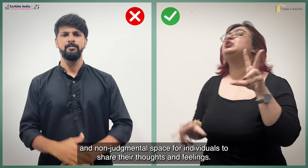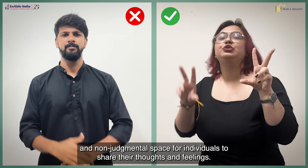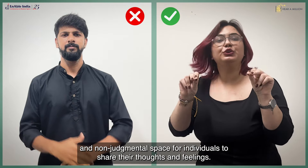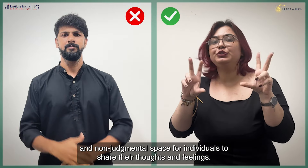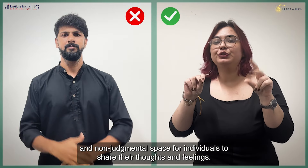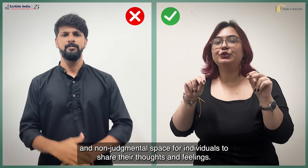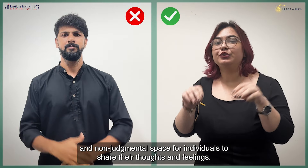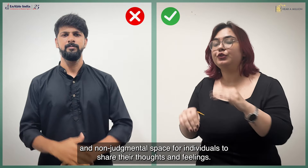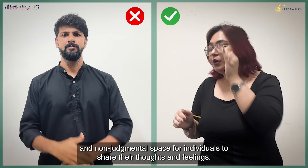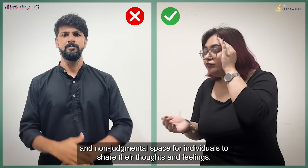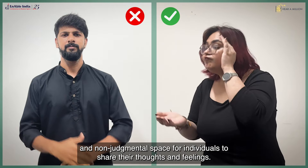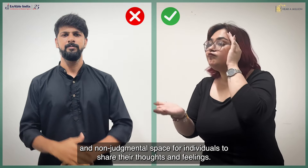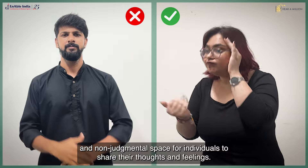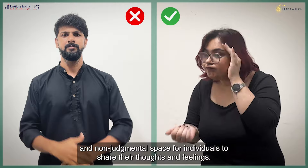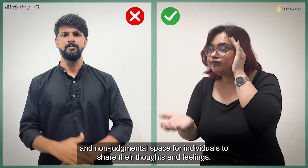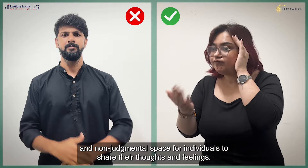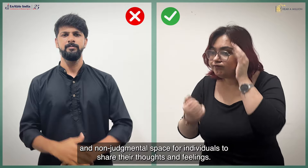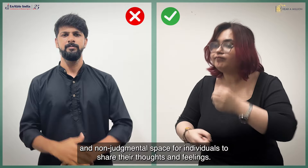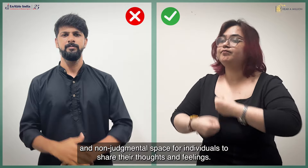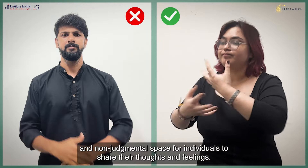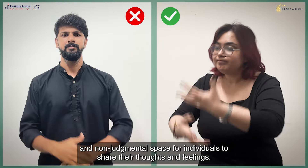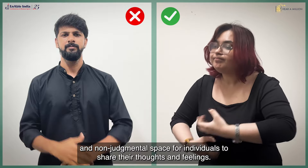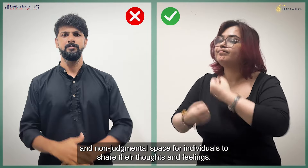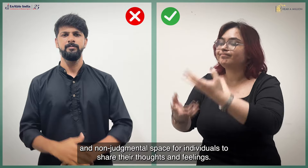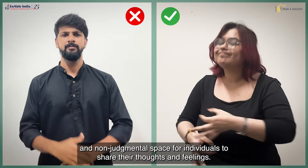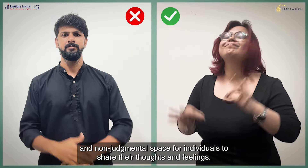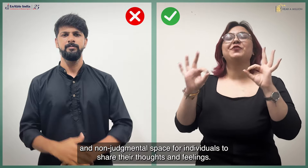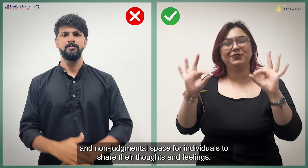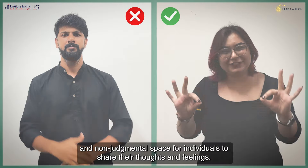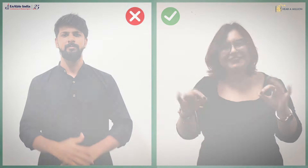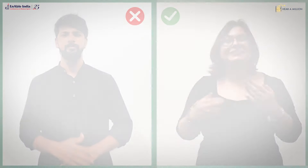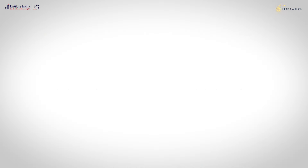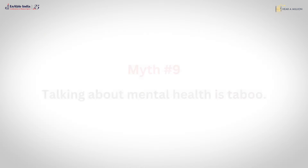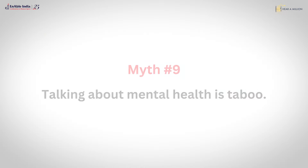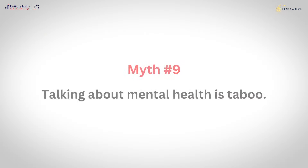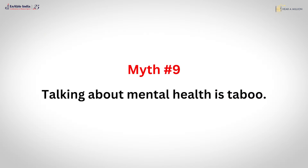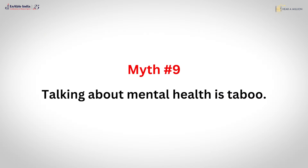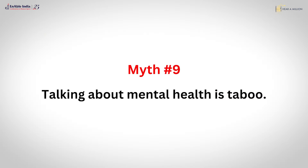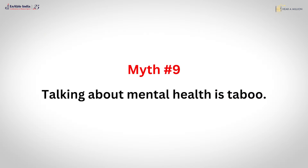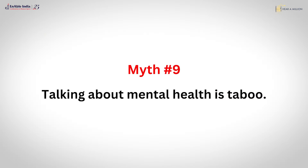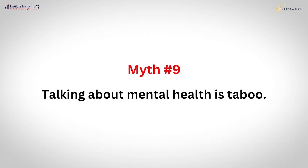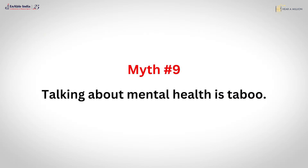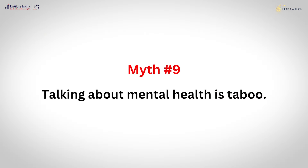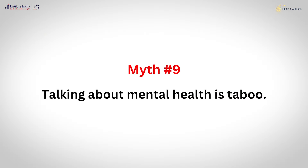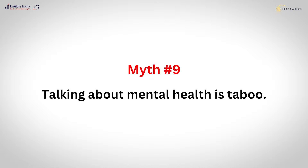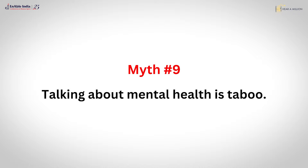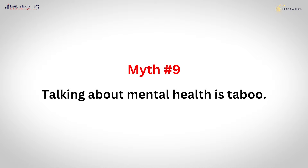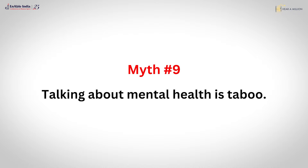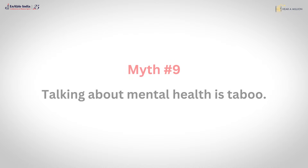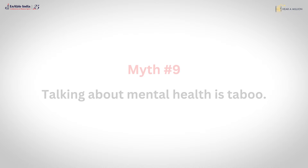आपनाओं को साझा करने के लिए एक सुरक्षित और गेर निरनायात्मक स्थान प्रदान करते हैं।